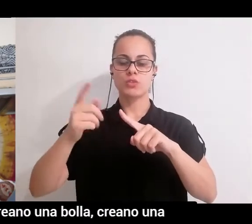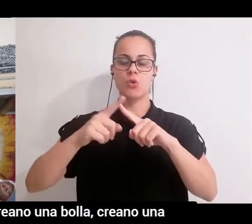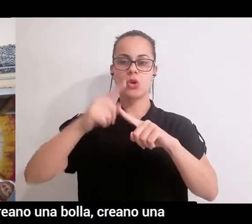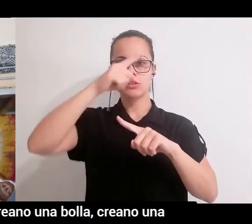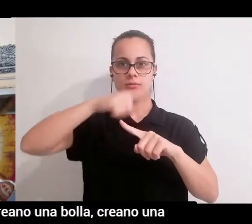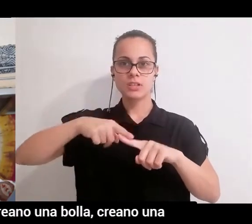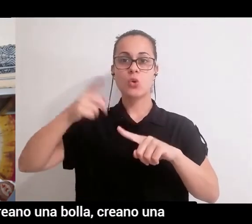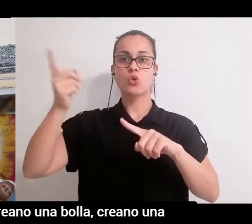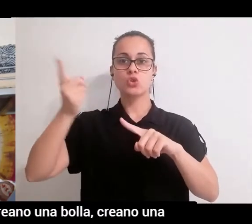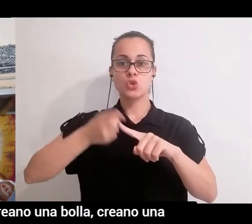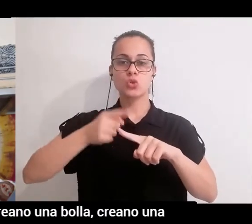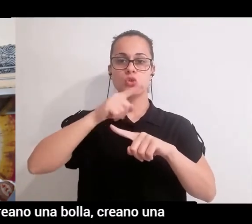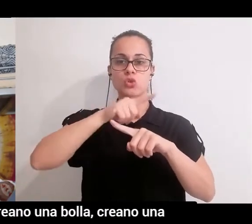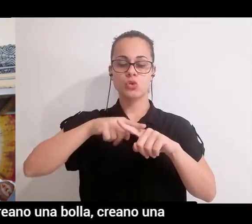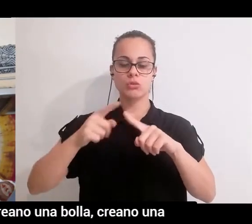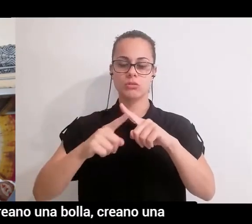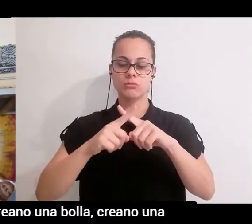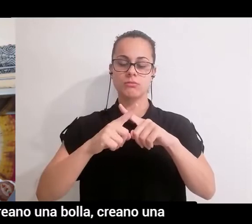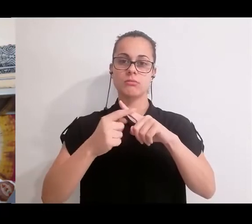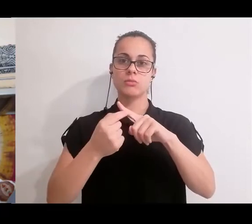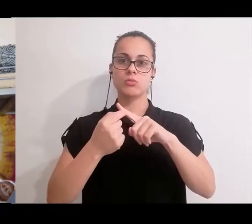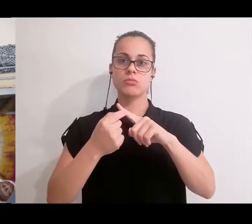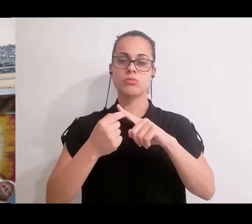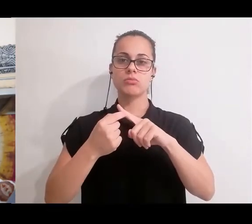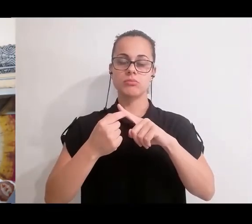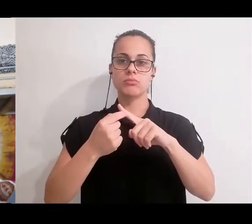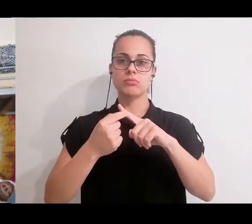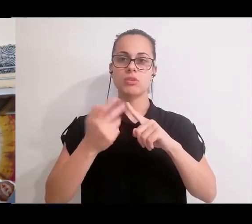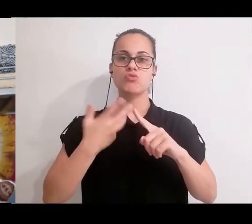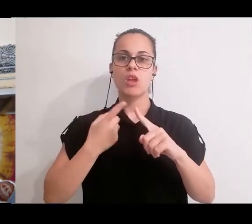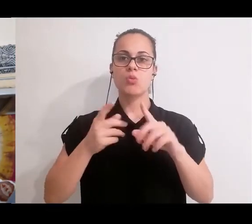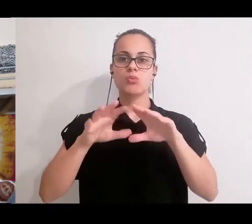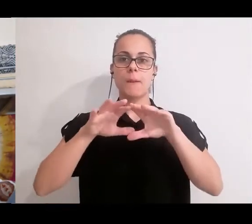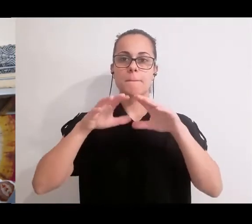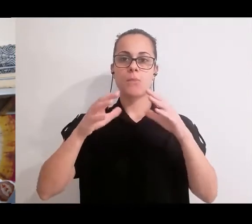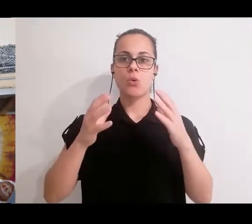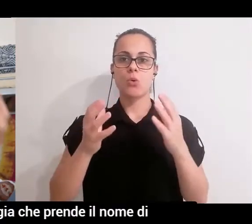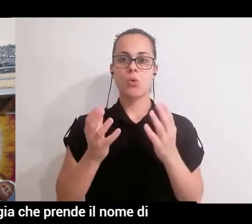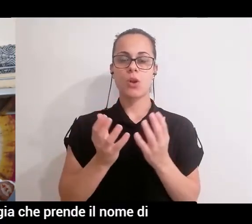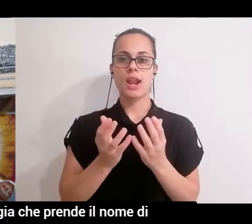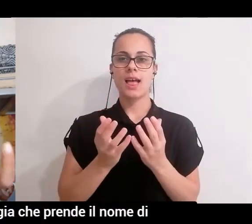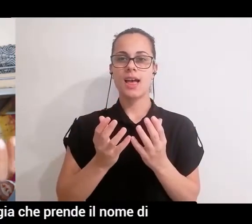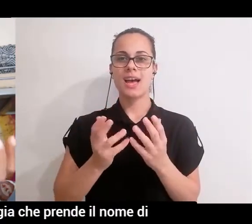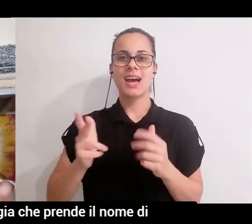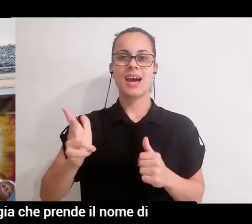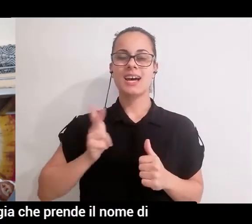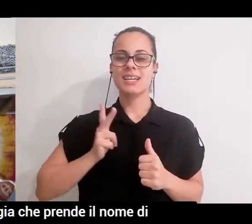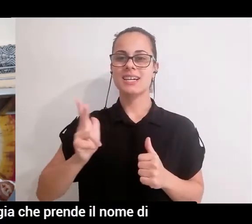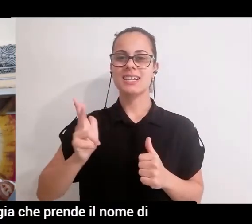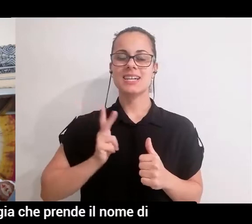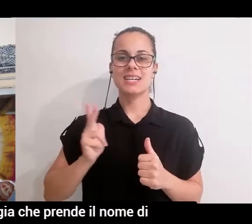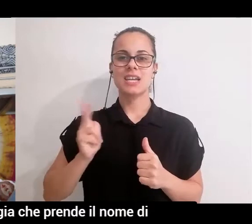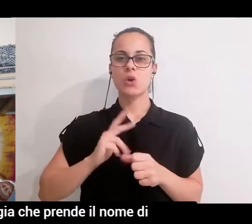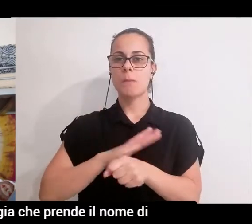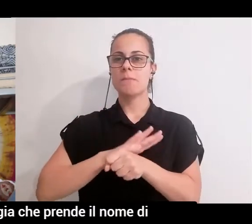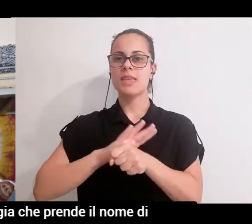creano una bolla, creano un punto talmente ricco, talmente denso, talmente